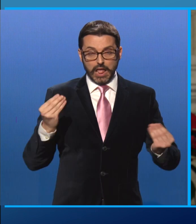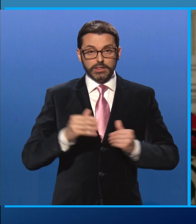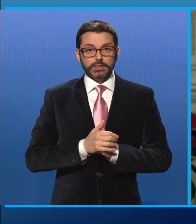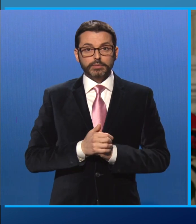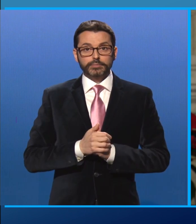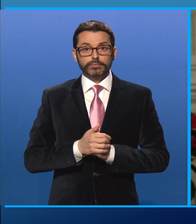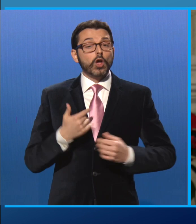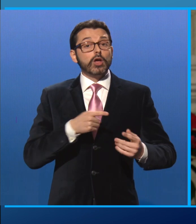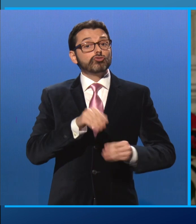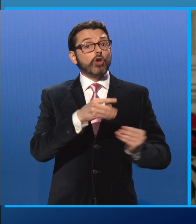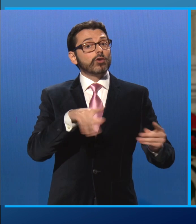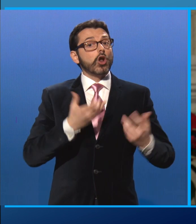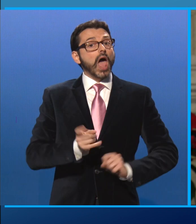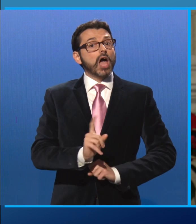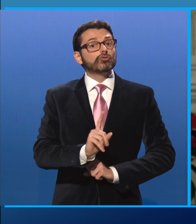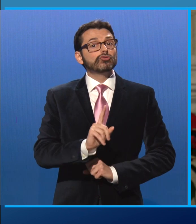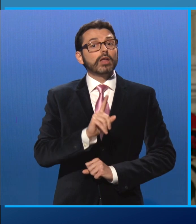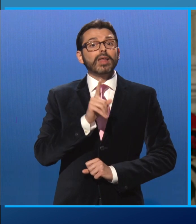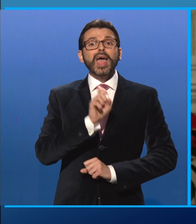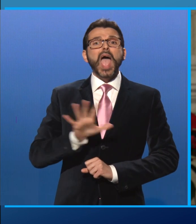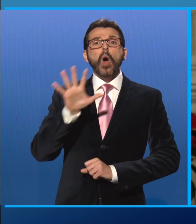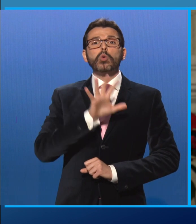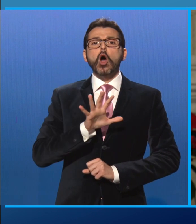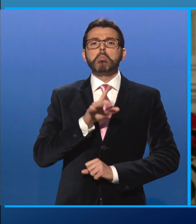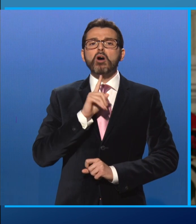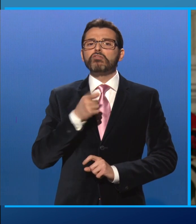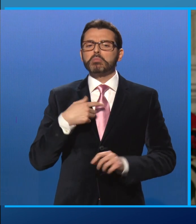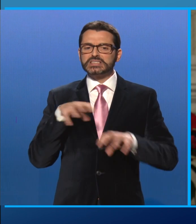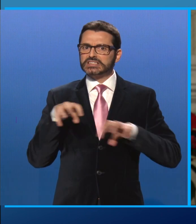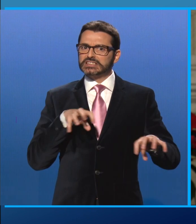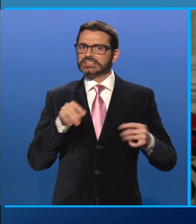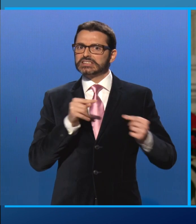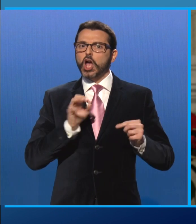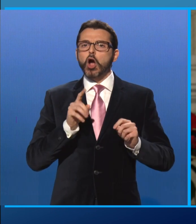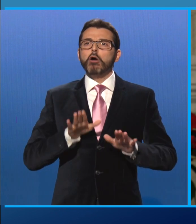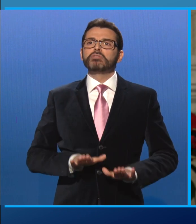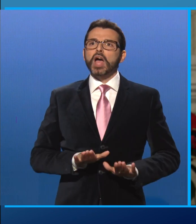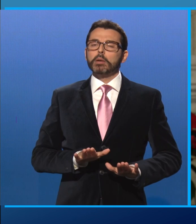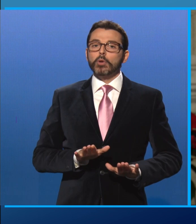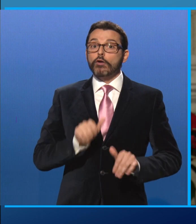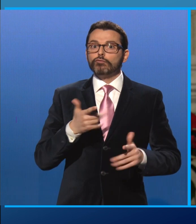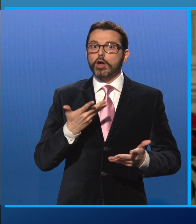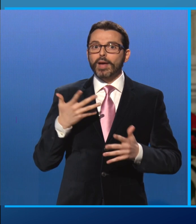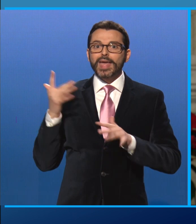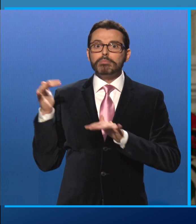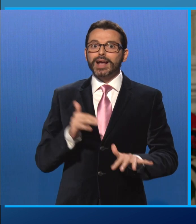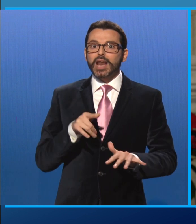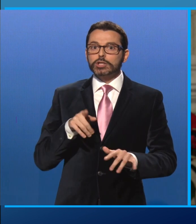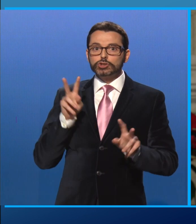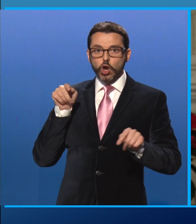contraddicendosi, si mostri divisa e inerte, come avviene per l'immigrazione. Dall'Unione ci